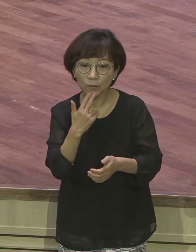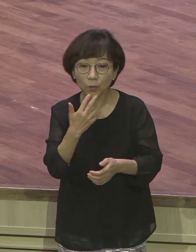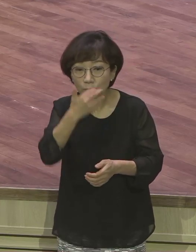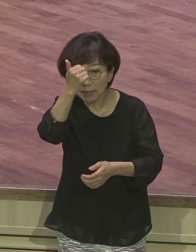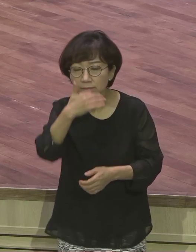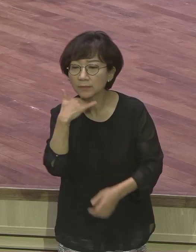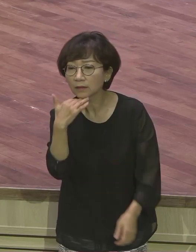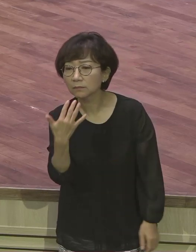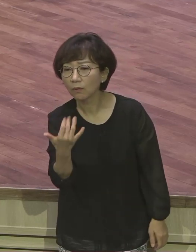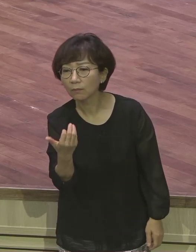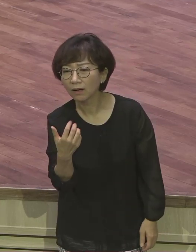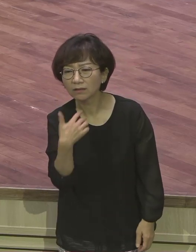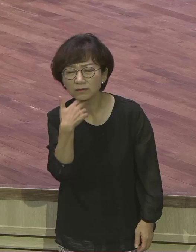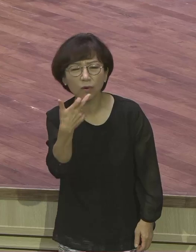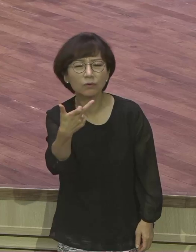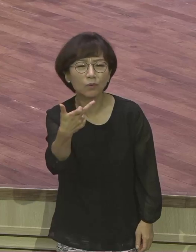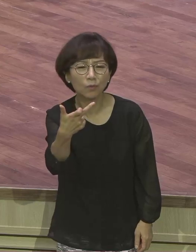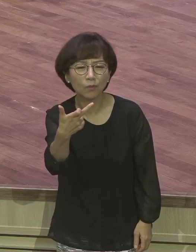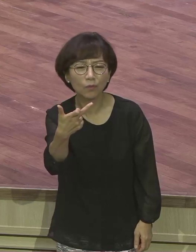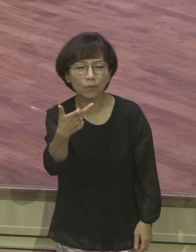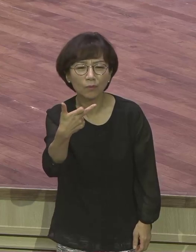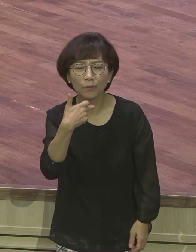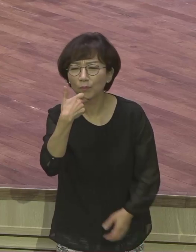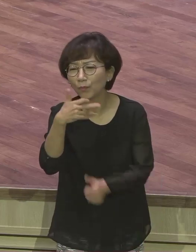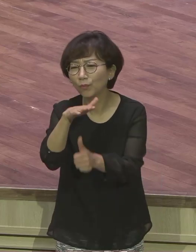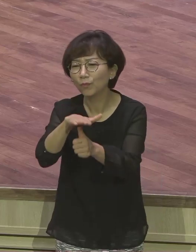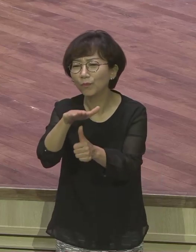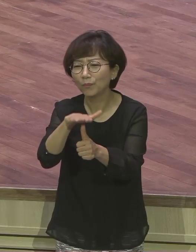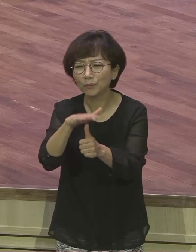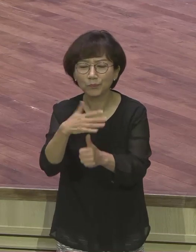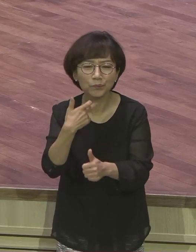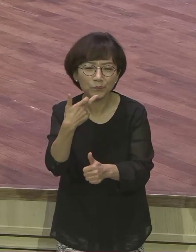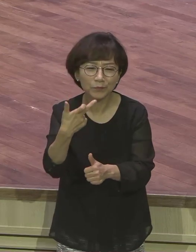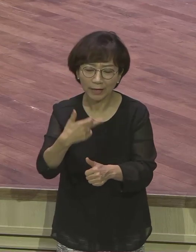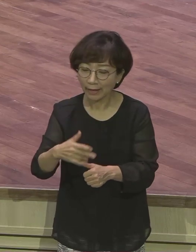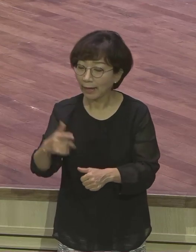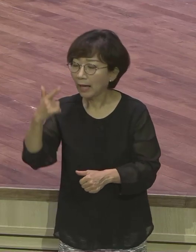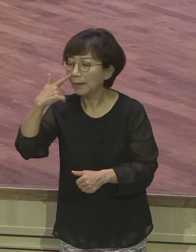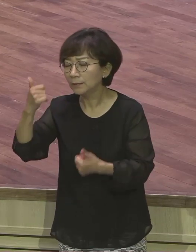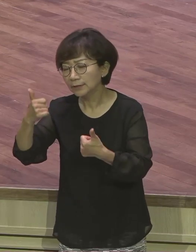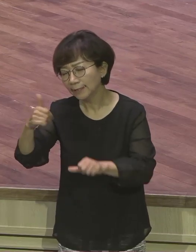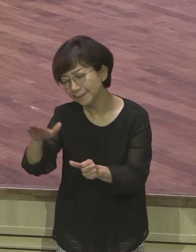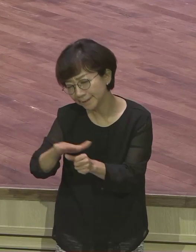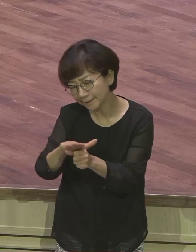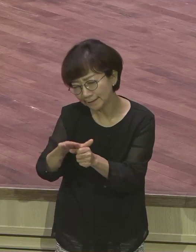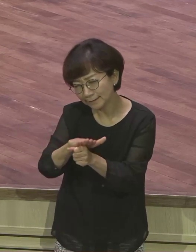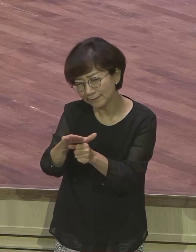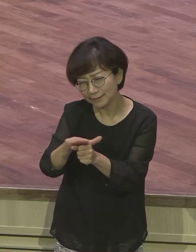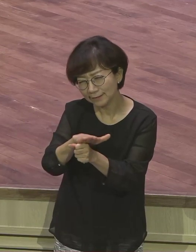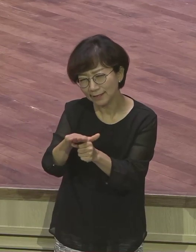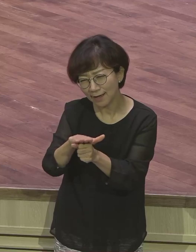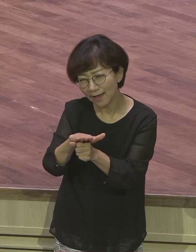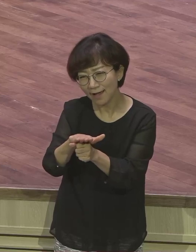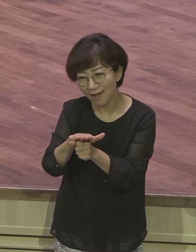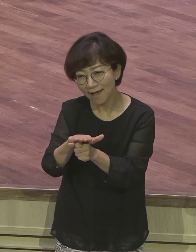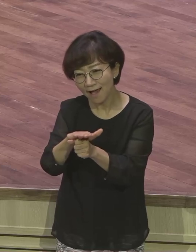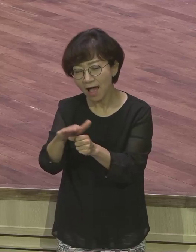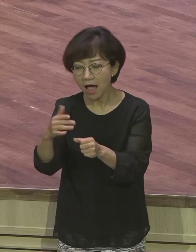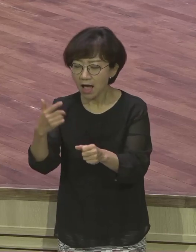그냥 집에서 완전히 그냥 금이야 오이야 그렇게 아버지 사랑을 일방주로 받고 자랐기 때문에